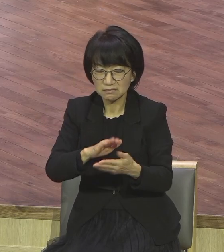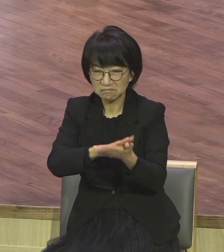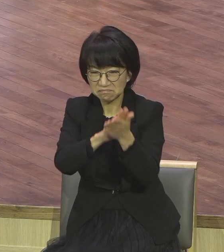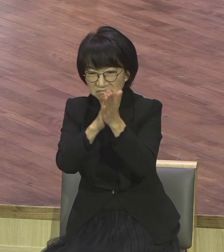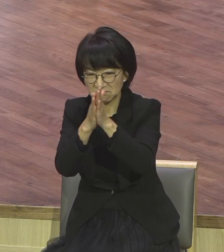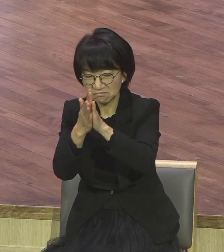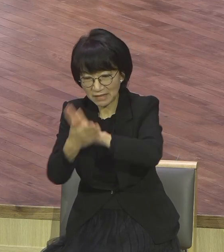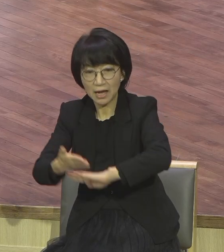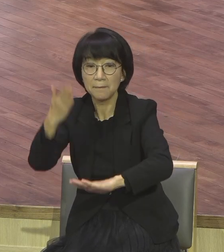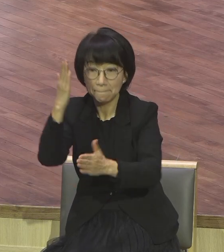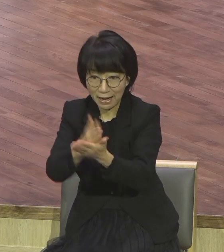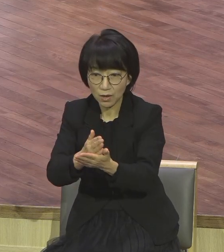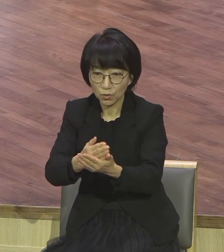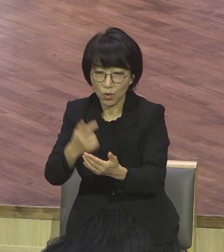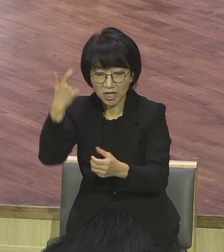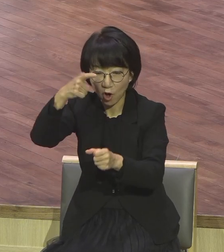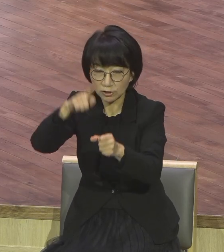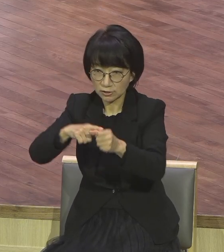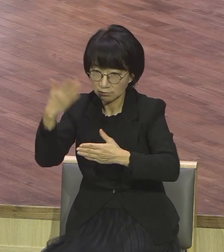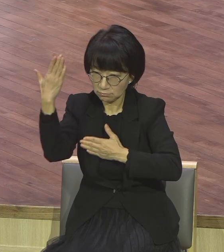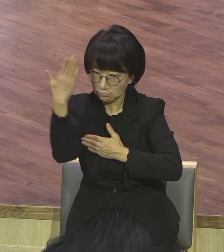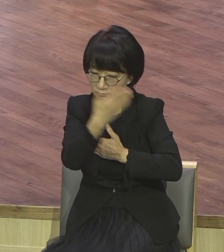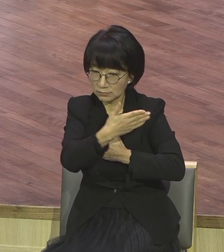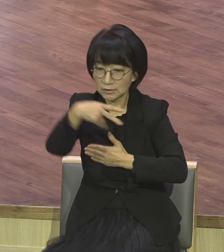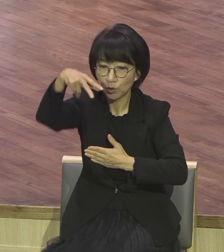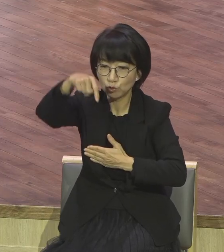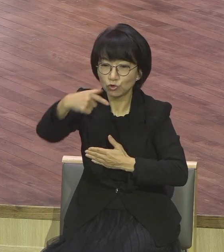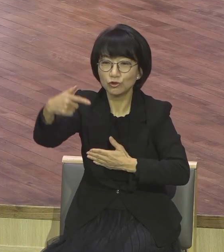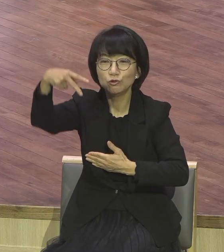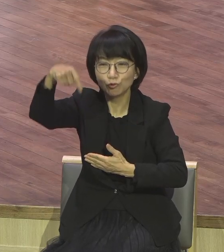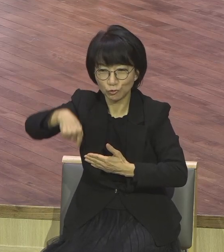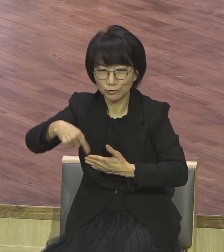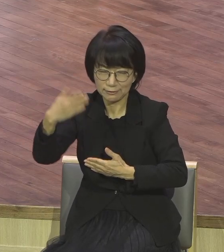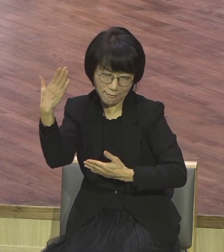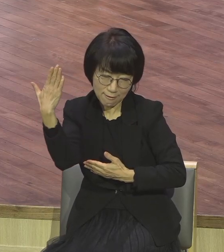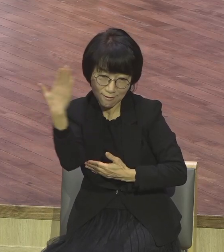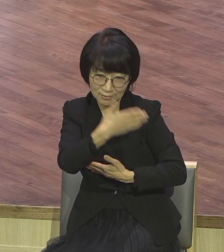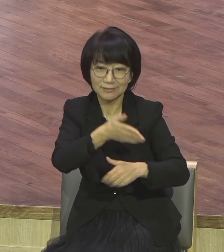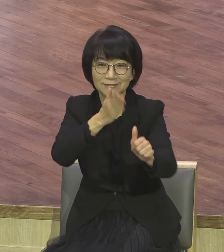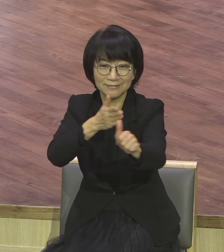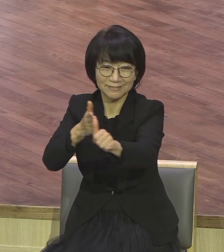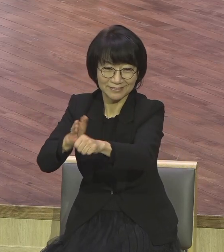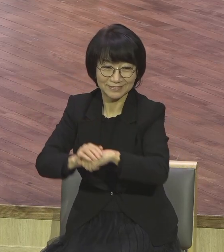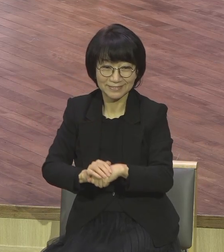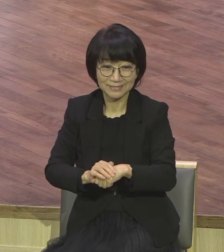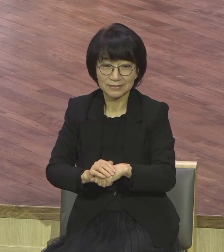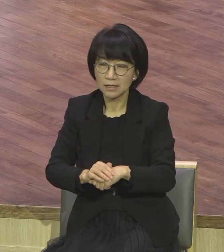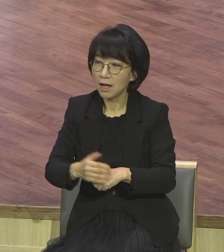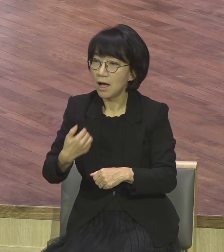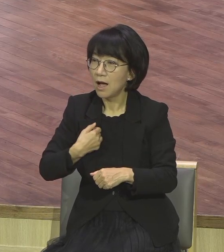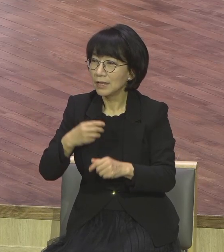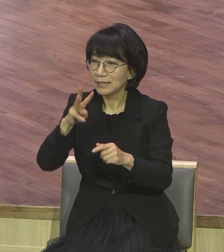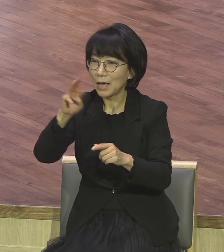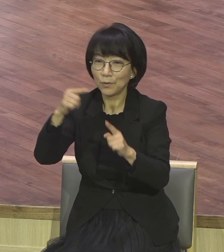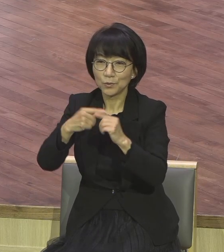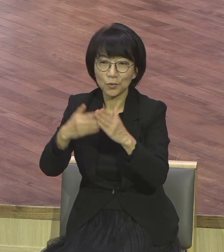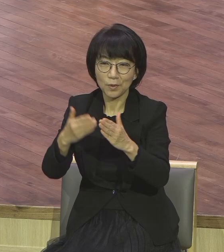영적 순수성 영적 순수성 우리 교회는 참 순수해요. 제가 볼 때 어쩌면 이런지 몰라 참 우리